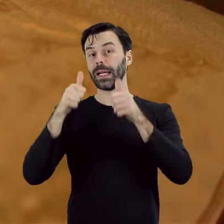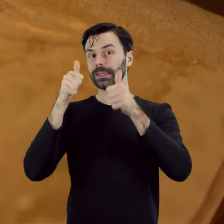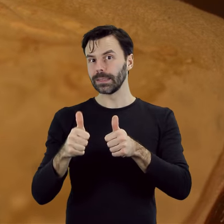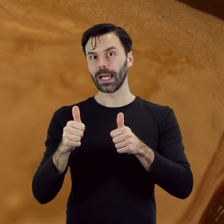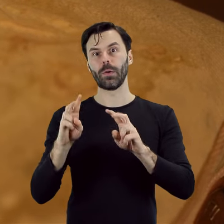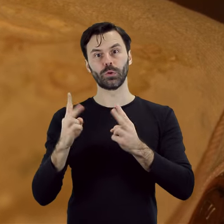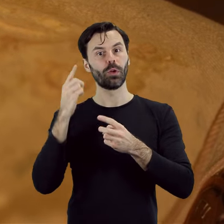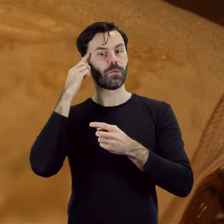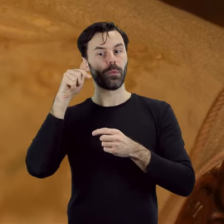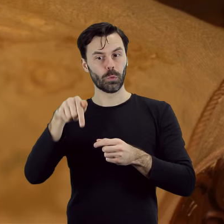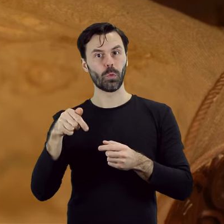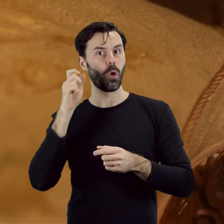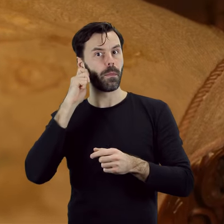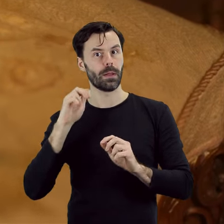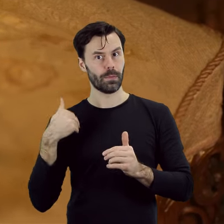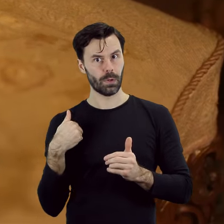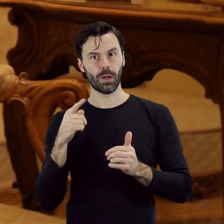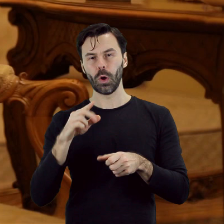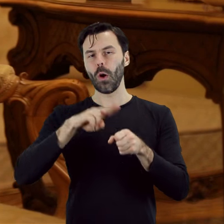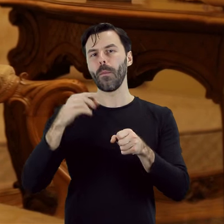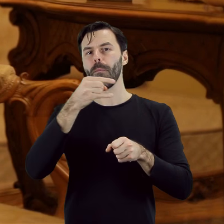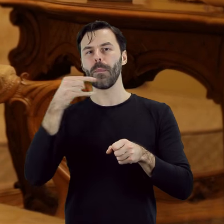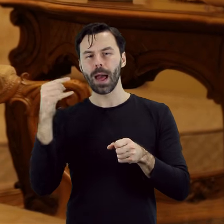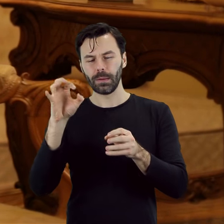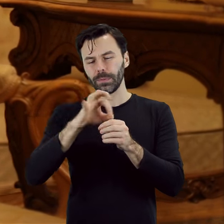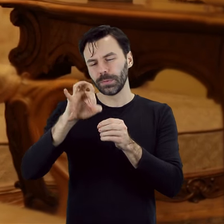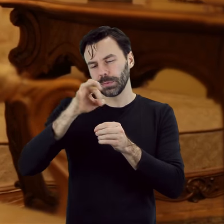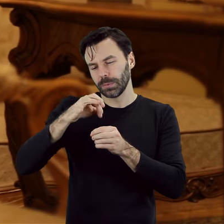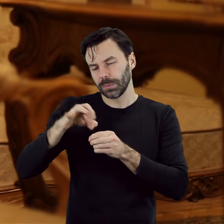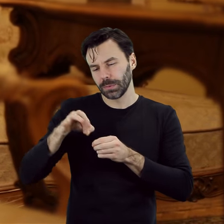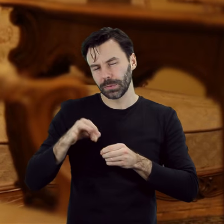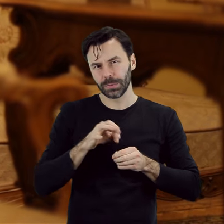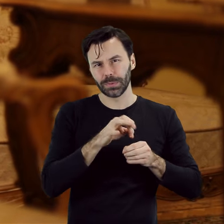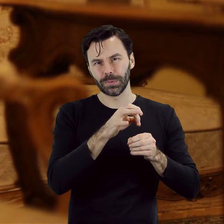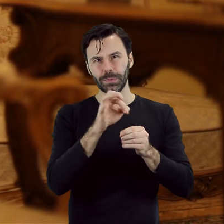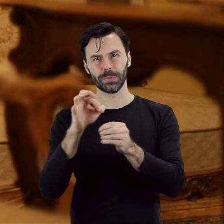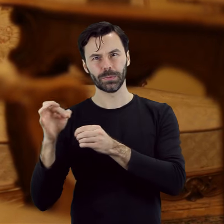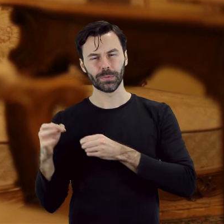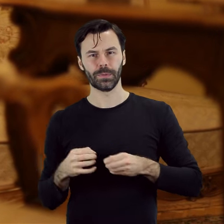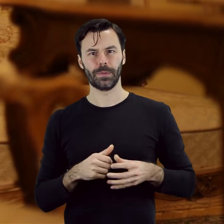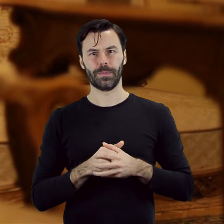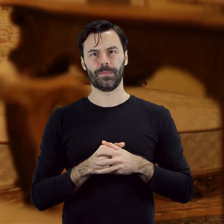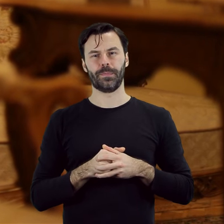świadczyć mogą rokokowe motywy z obić garnituru mebli, przedstawiające sielskie sceny pasterskie.